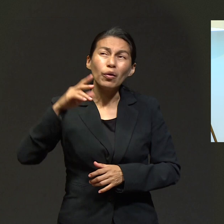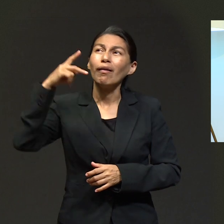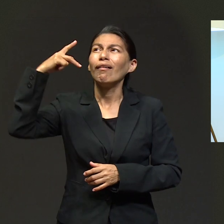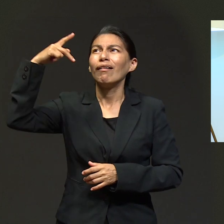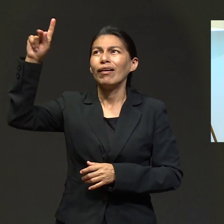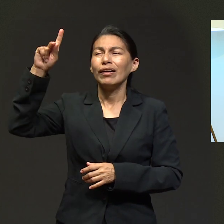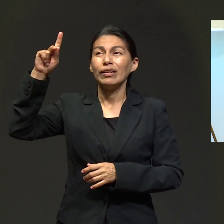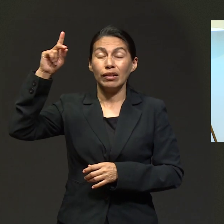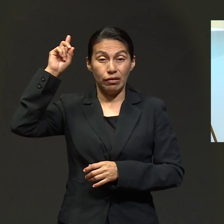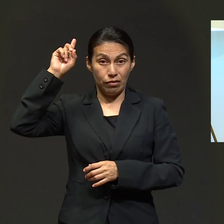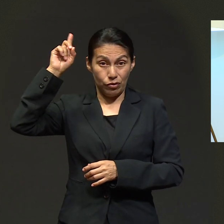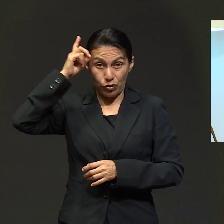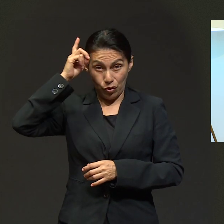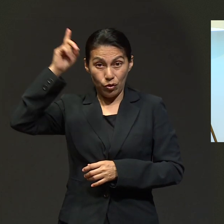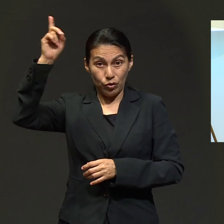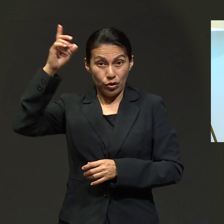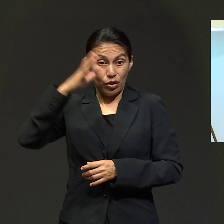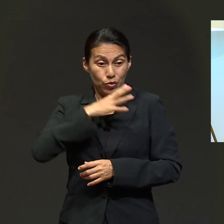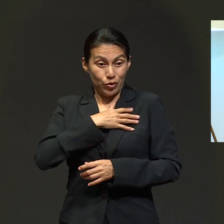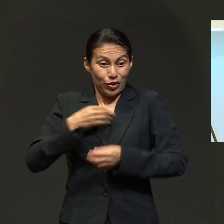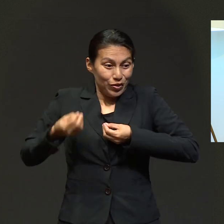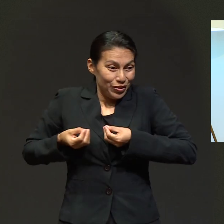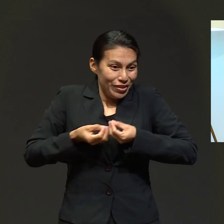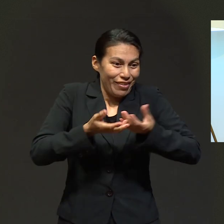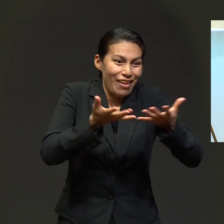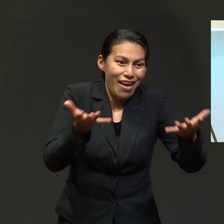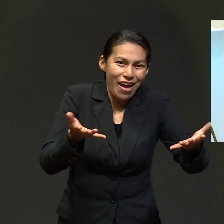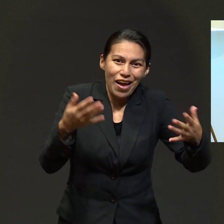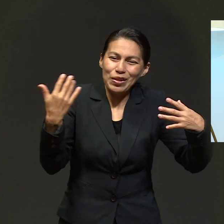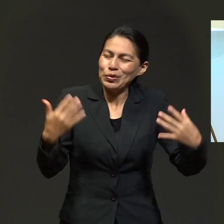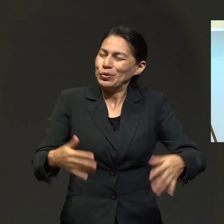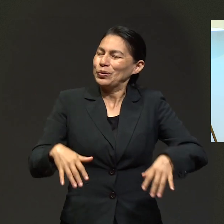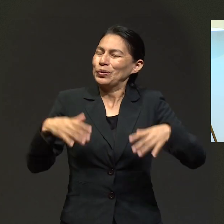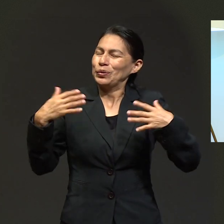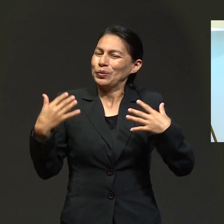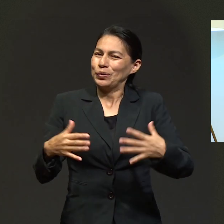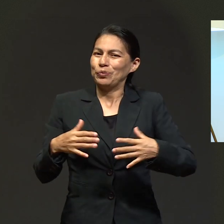todo lo que en Él habita. Y Dios lo da a sus hijos.